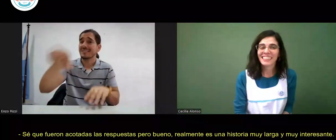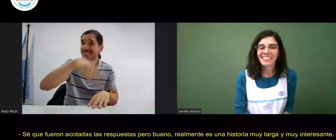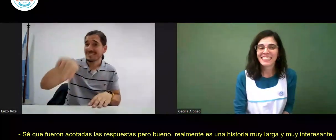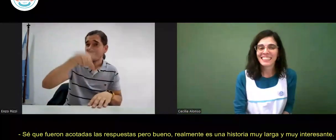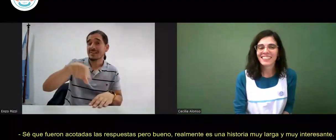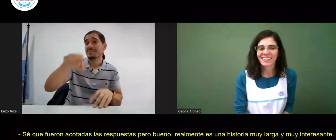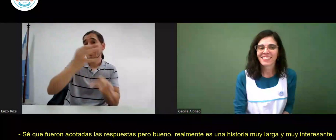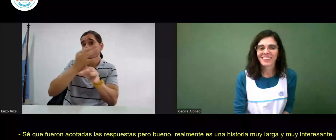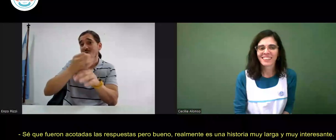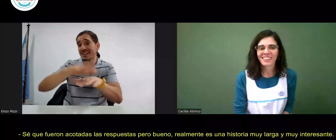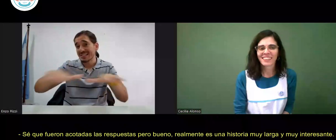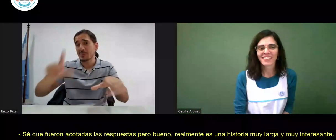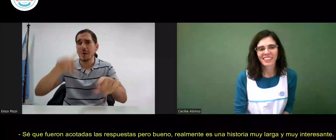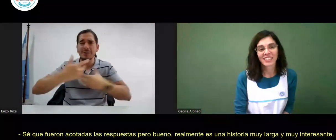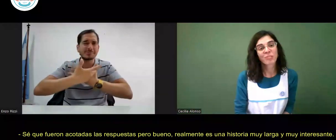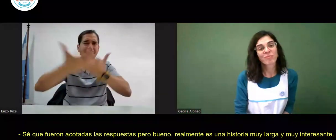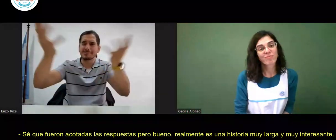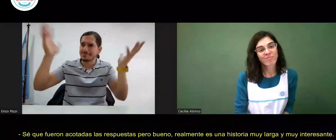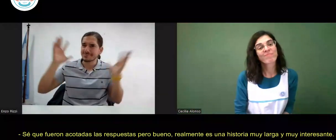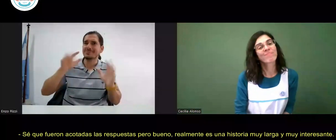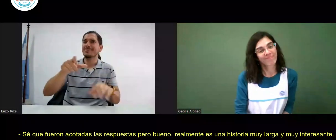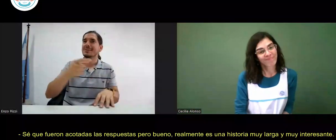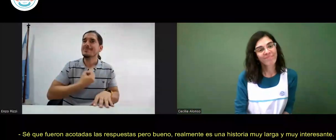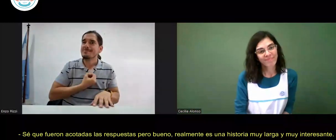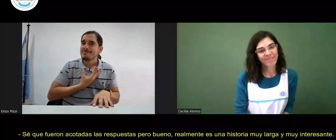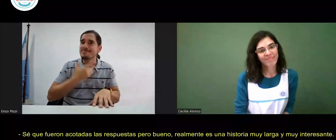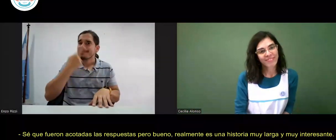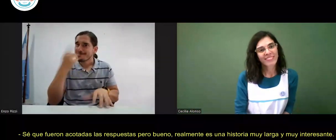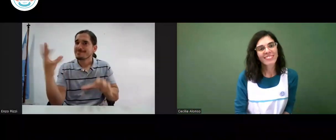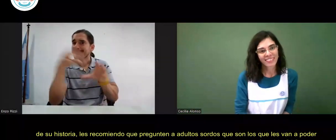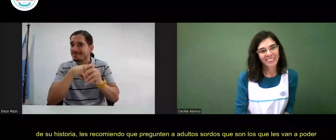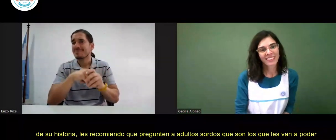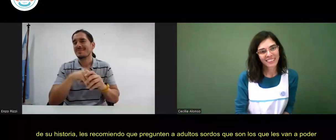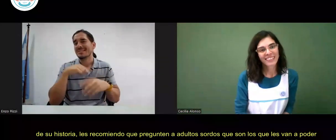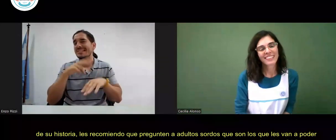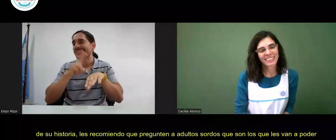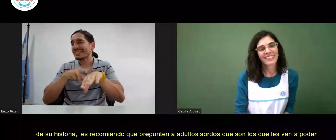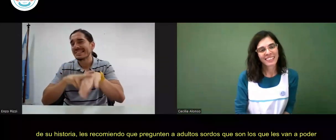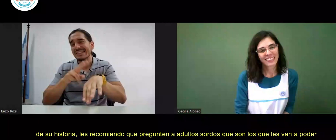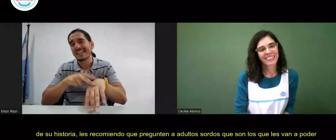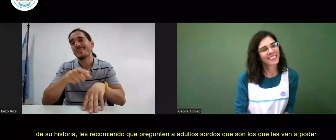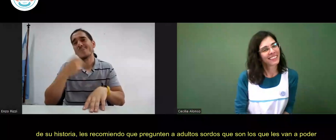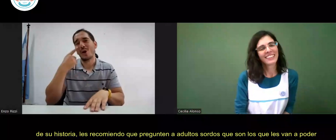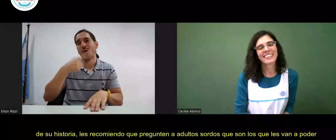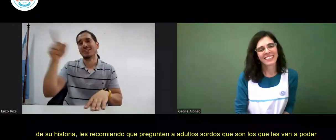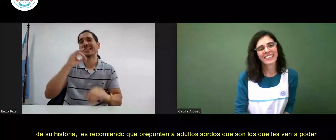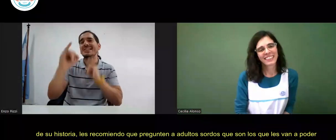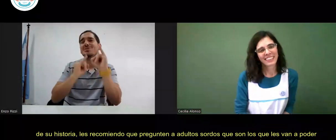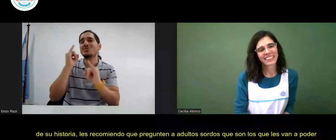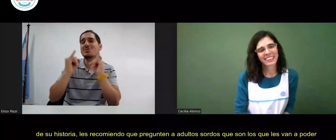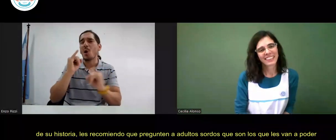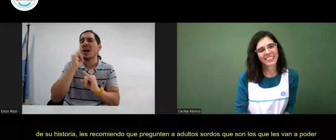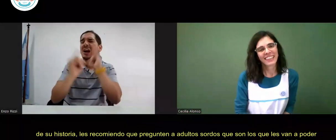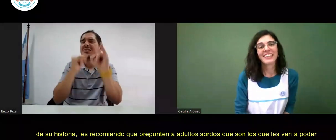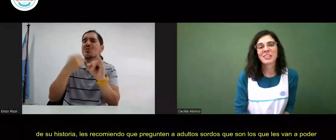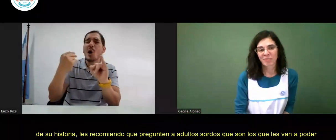ojalá que a los chicos de la escuela Mañasco y en general les interese conocer más de su historia les recomiendo que